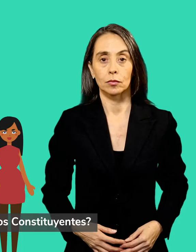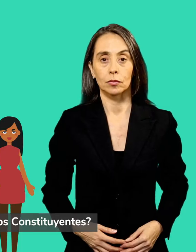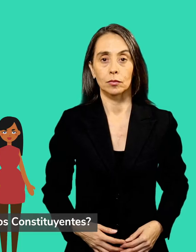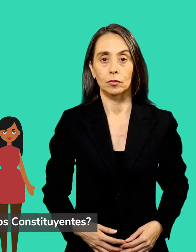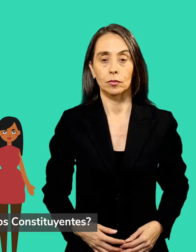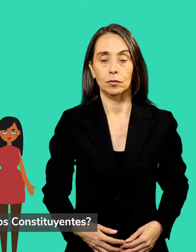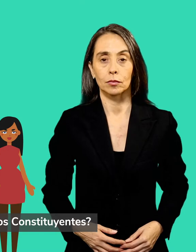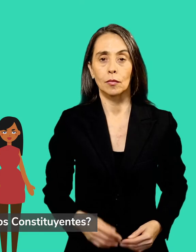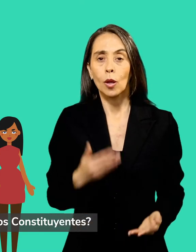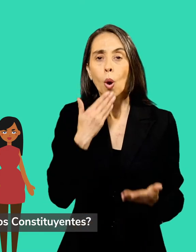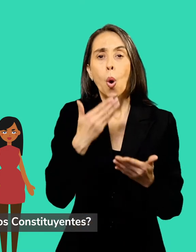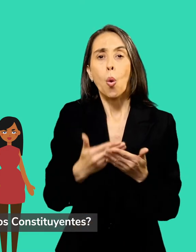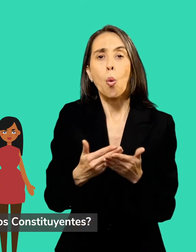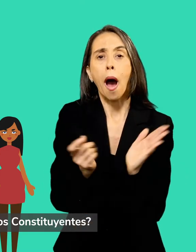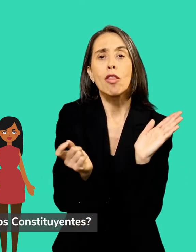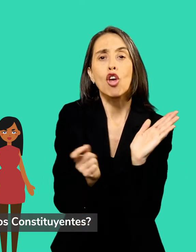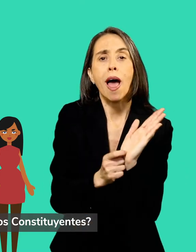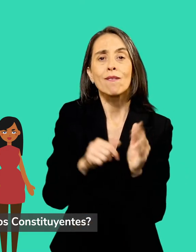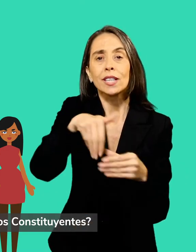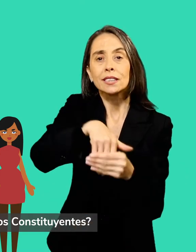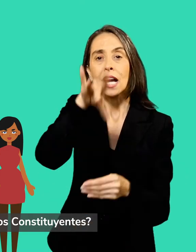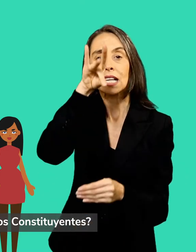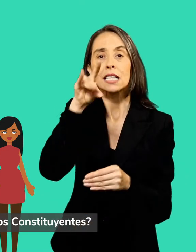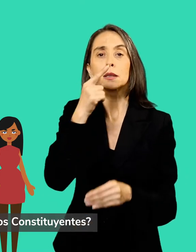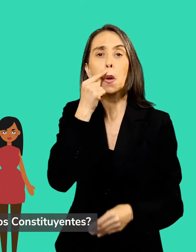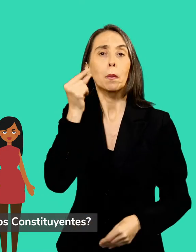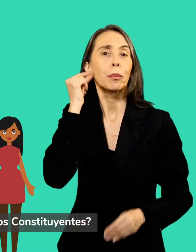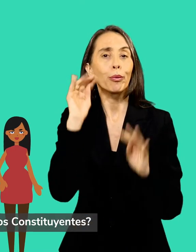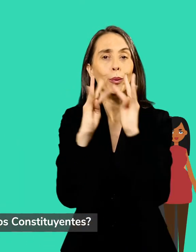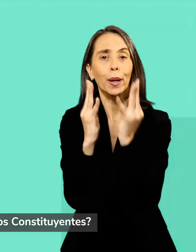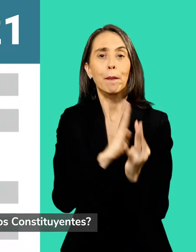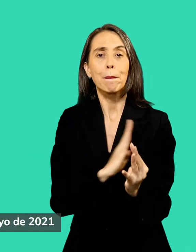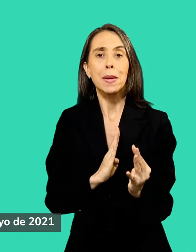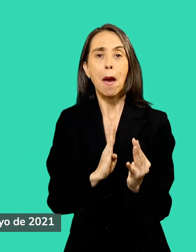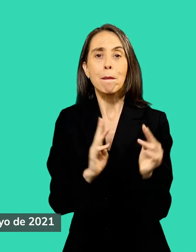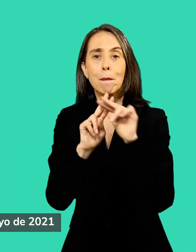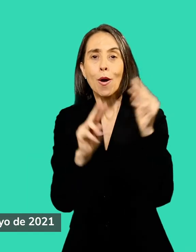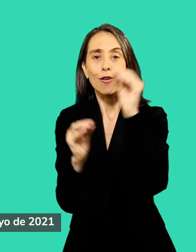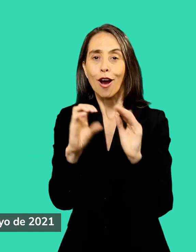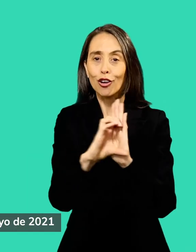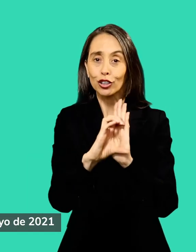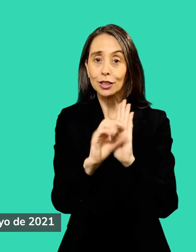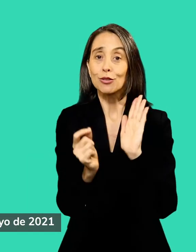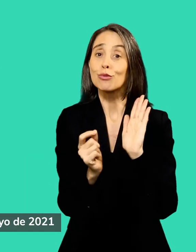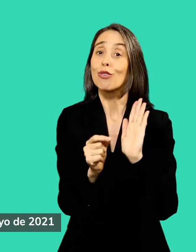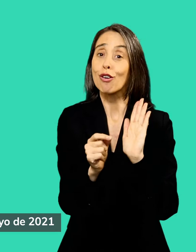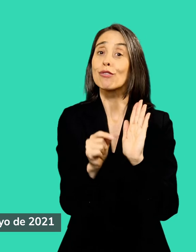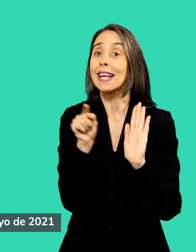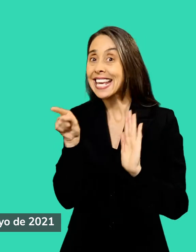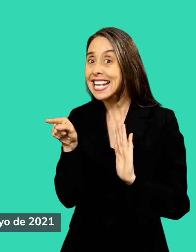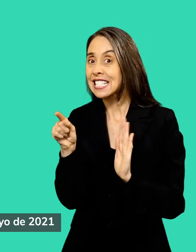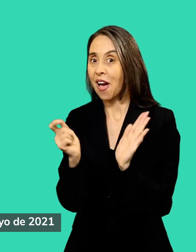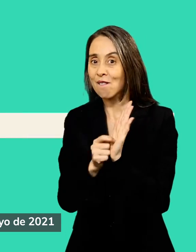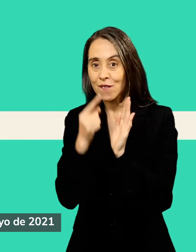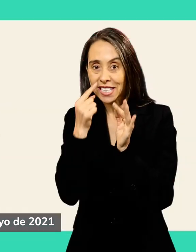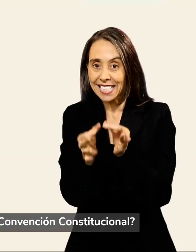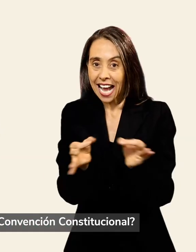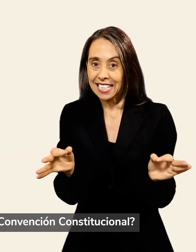¿Cuándo se eligen a las y los constituyentes? En la fecha que te mostramos en pantalla. ¿Cuántas personas